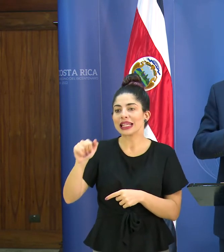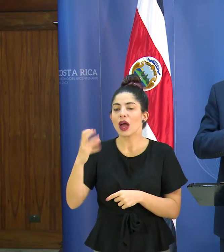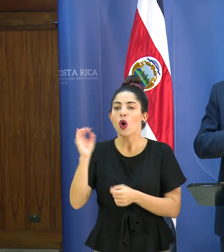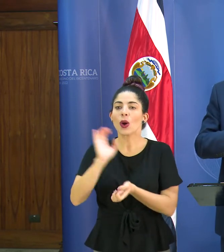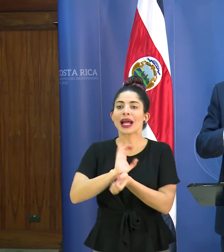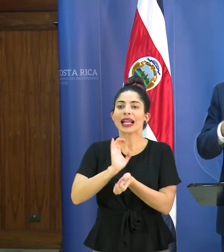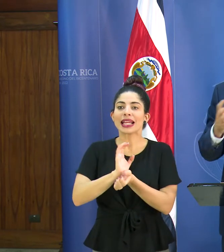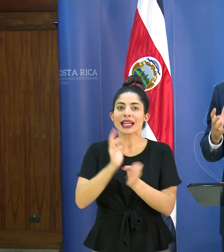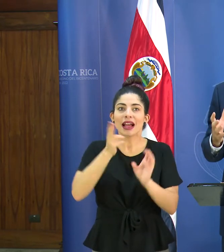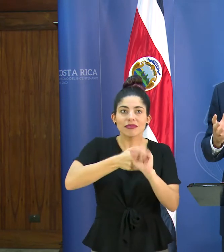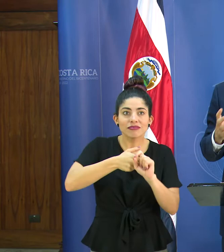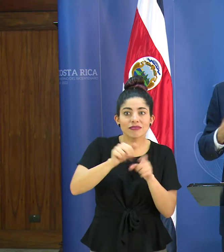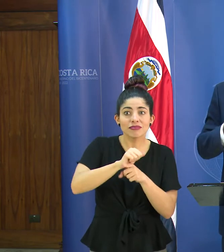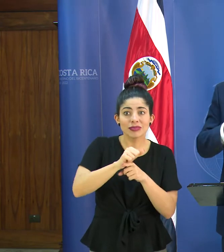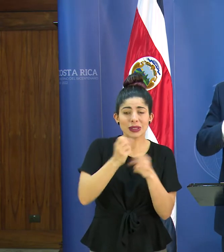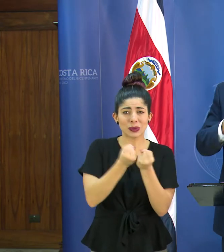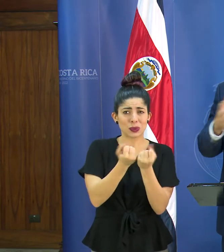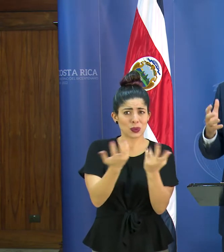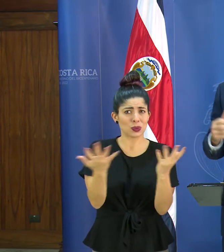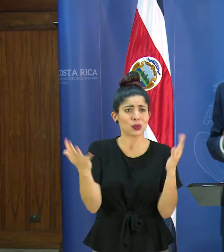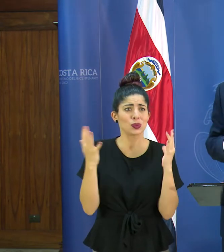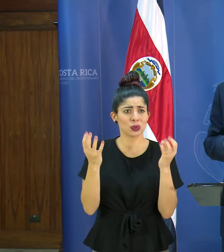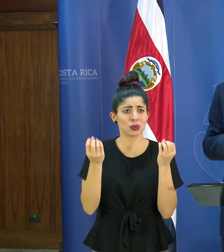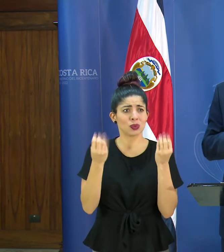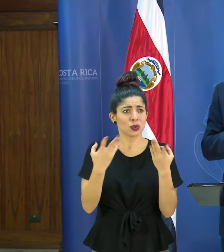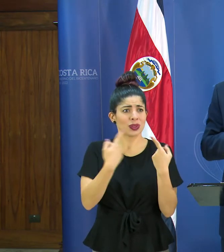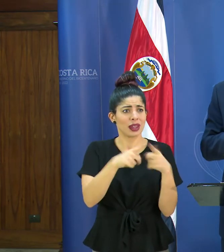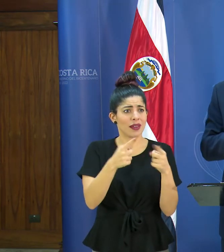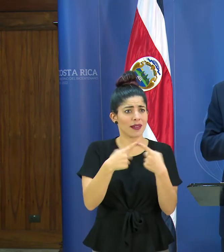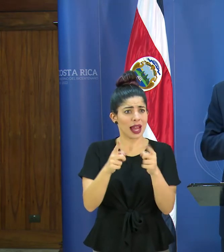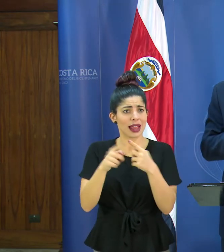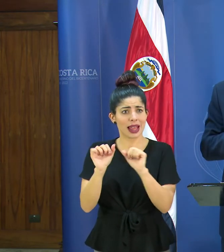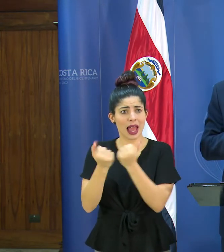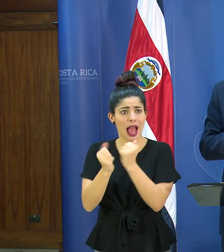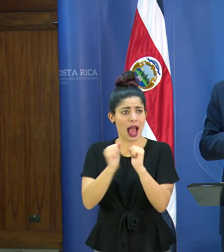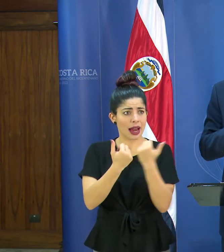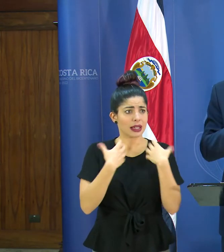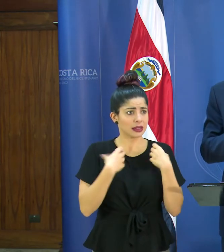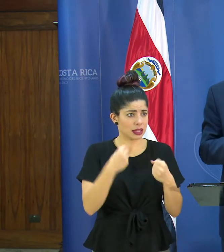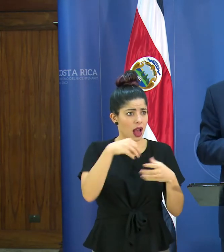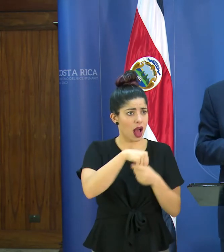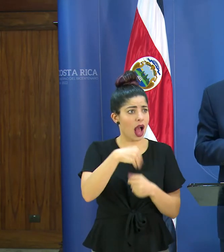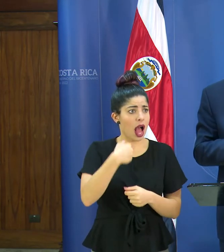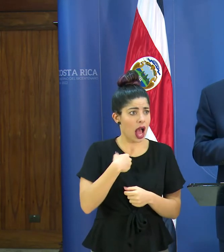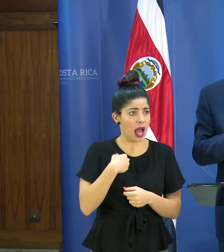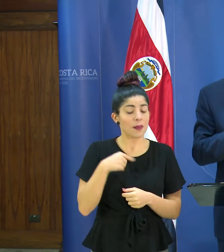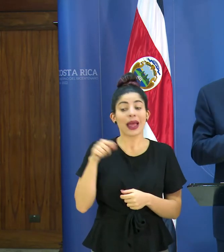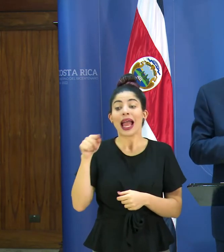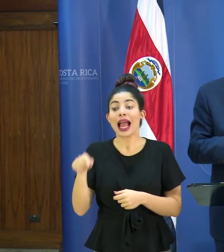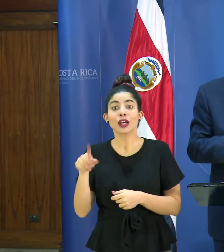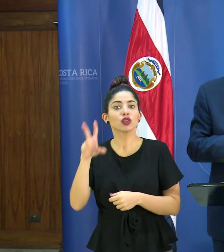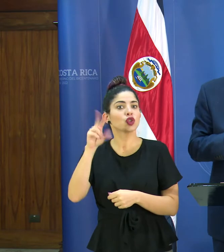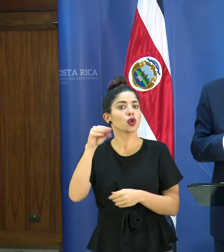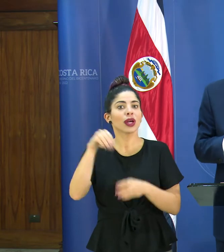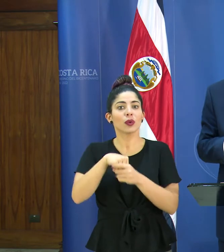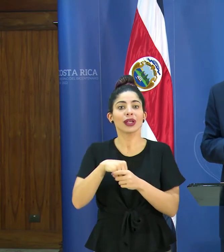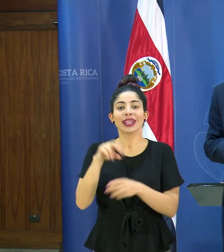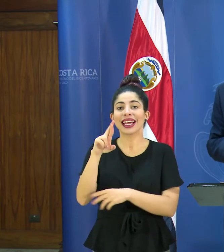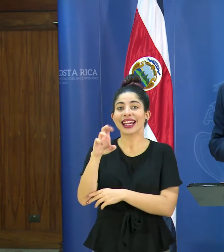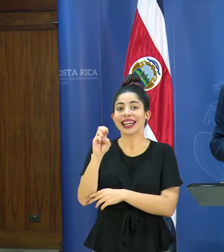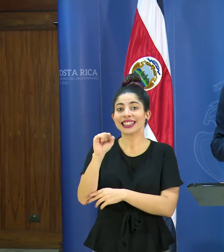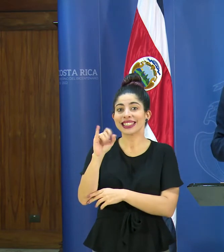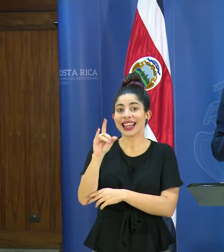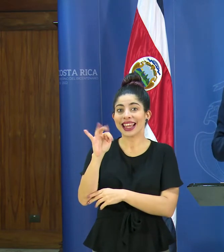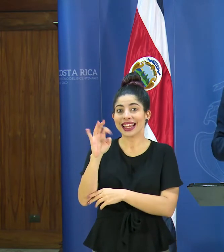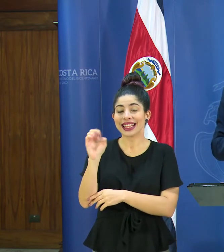en una gran área, una gran cantidad de áreas de la salud, esto no incluye a los residentes o